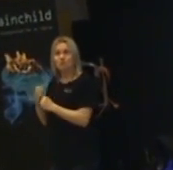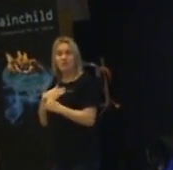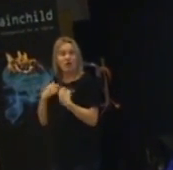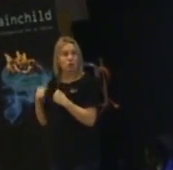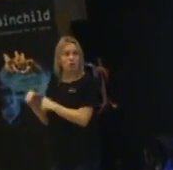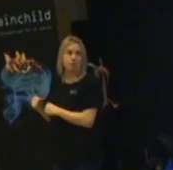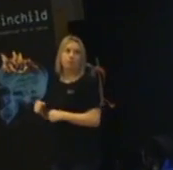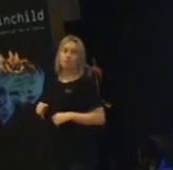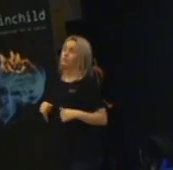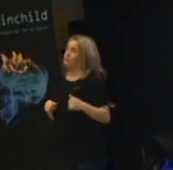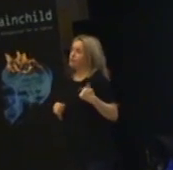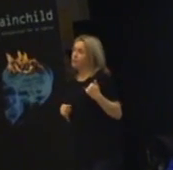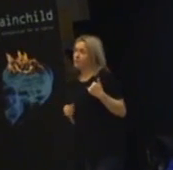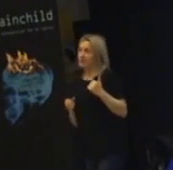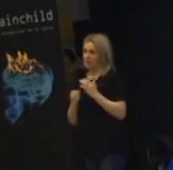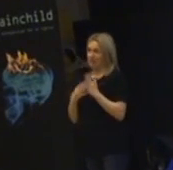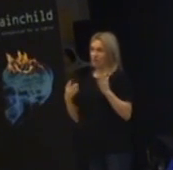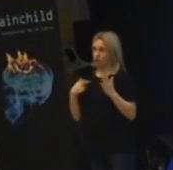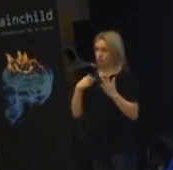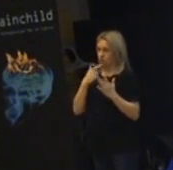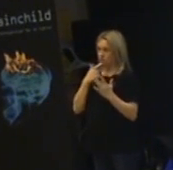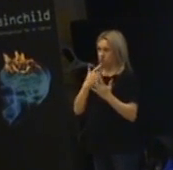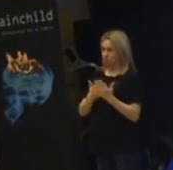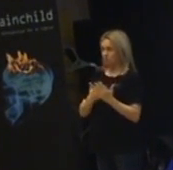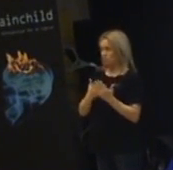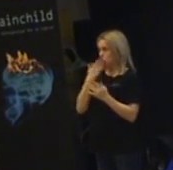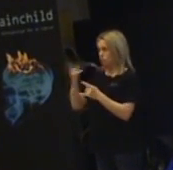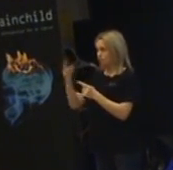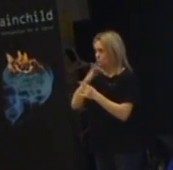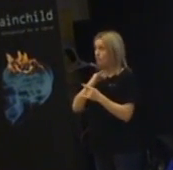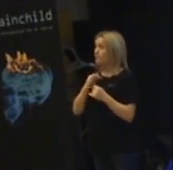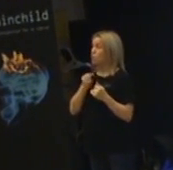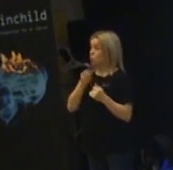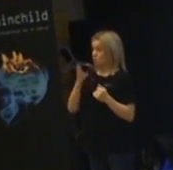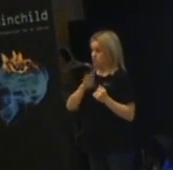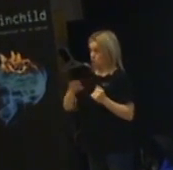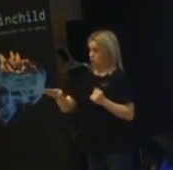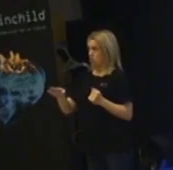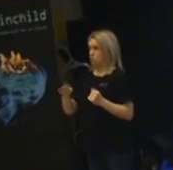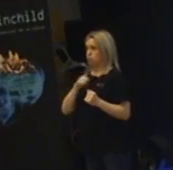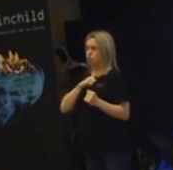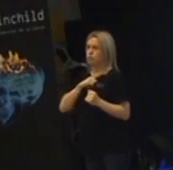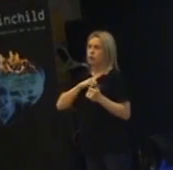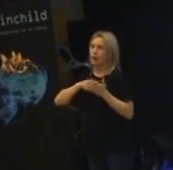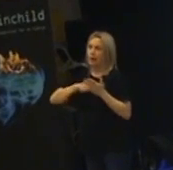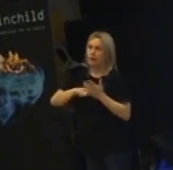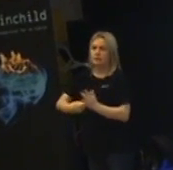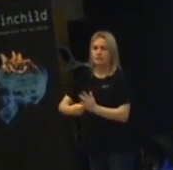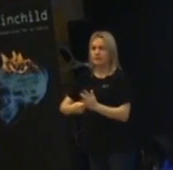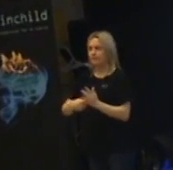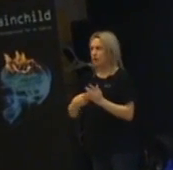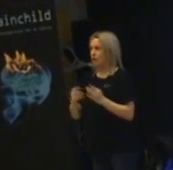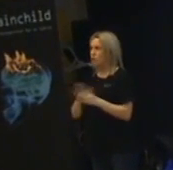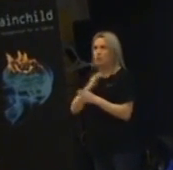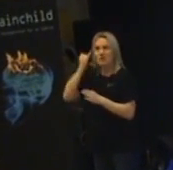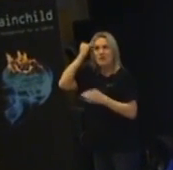jag också står här för att prata om det här idag. Så det är bra att ställa frågan. En del av de här barnen är ju jätteintensiva. Och så fulla med